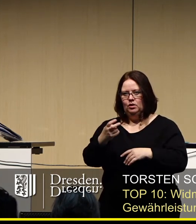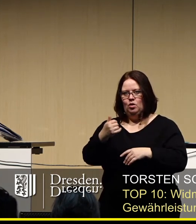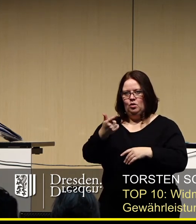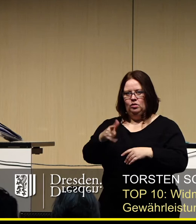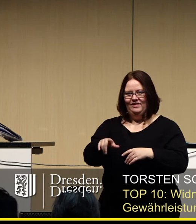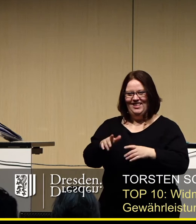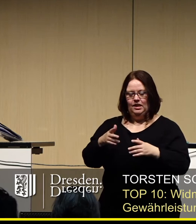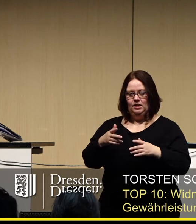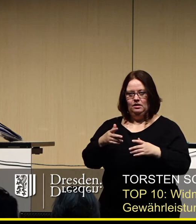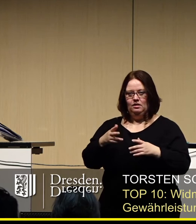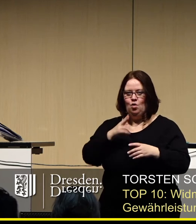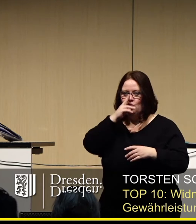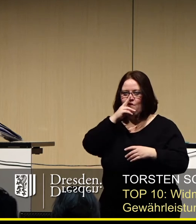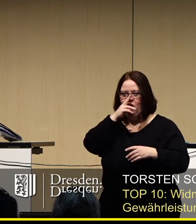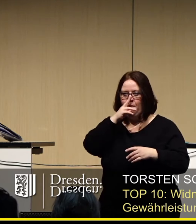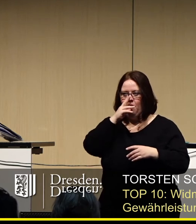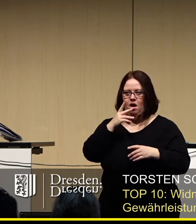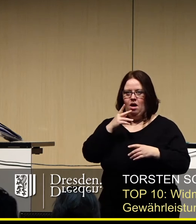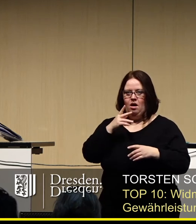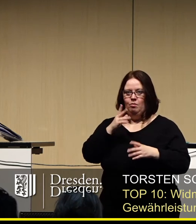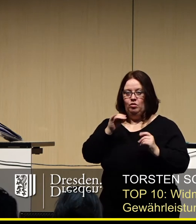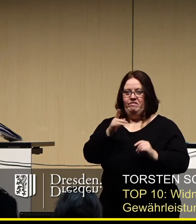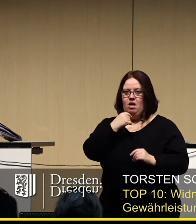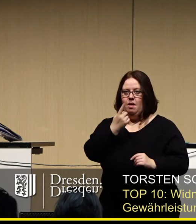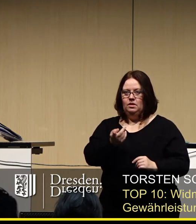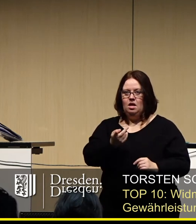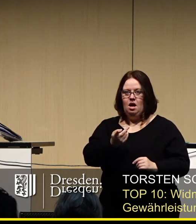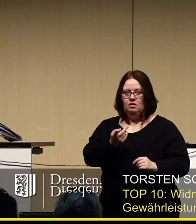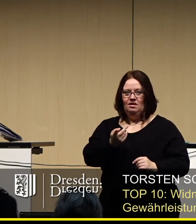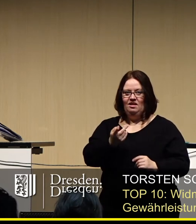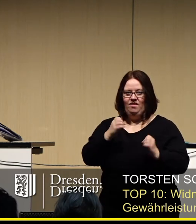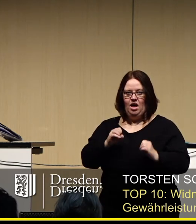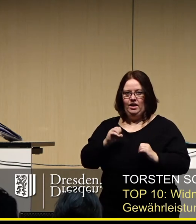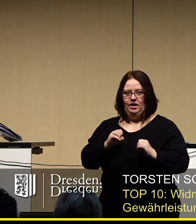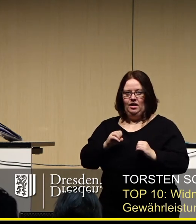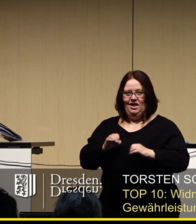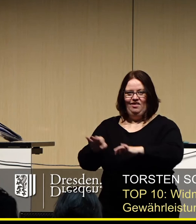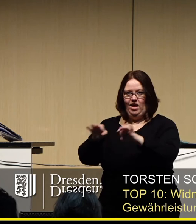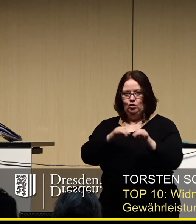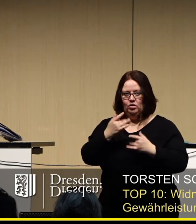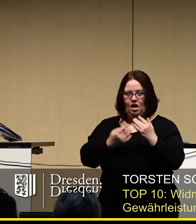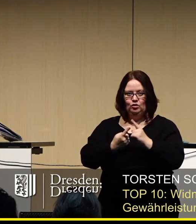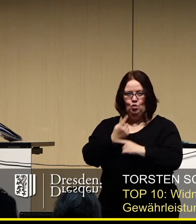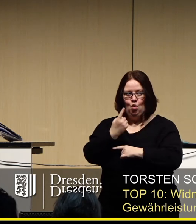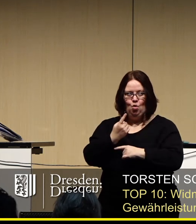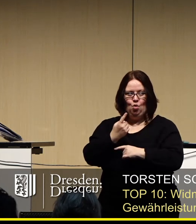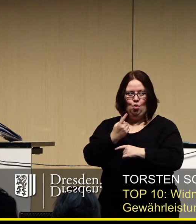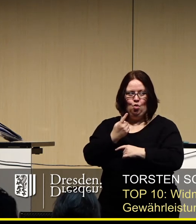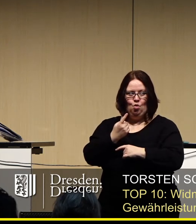21. November zu einer Untersagung aufgrund der Infektionszahlen kommt, stehen wir alle ziemlich